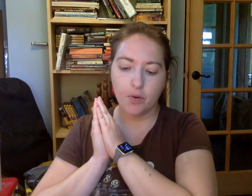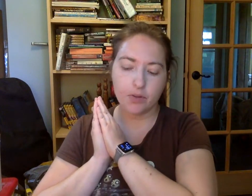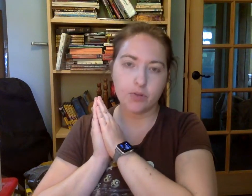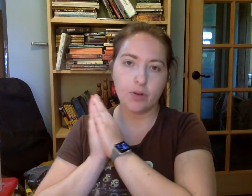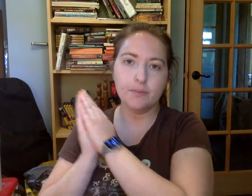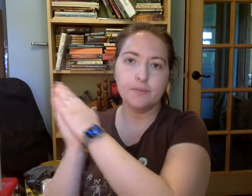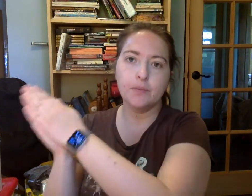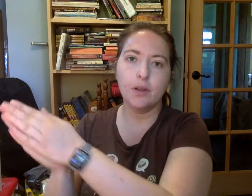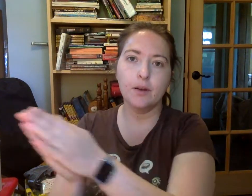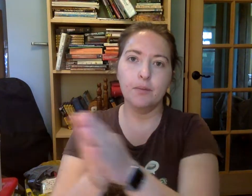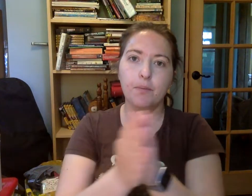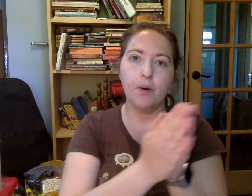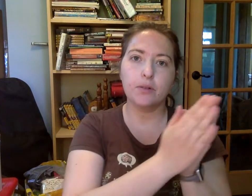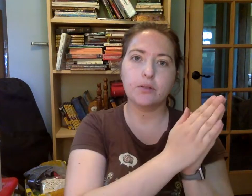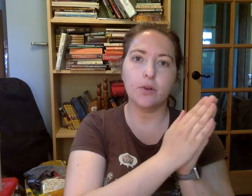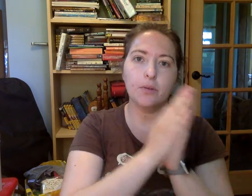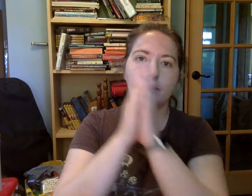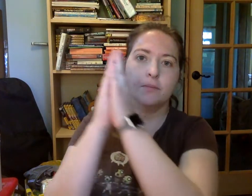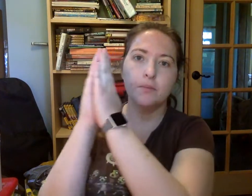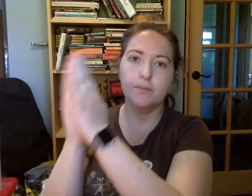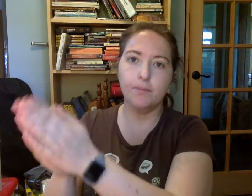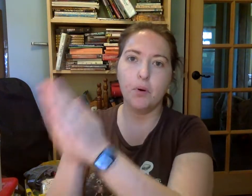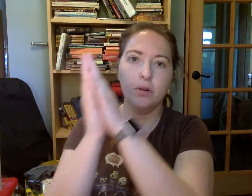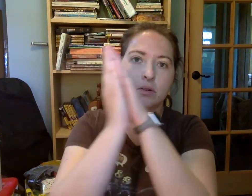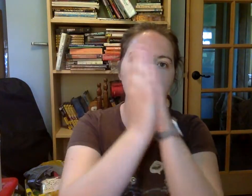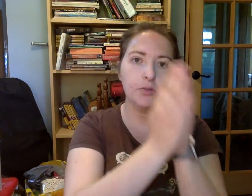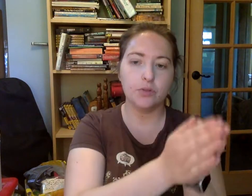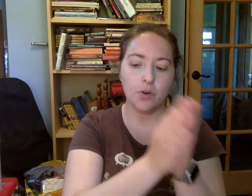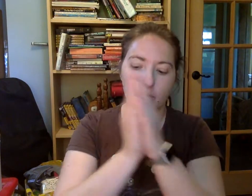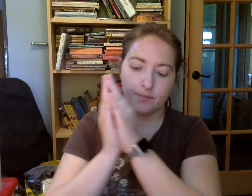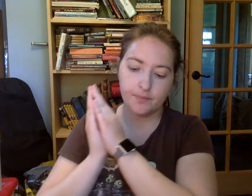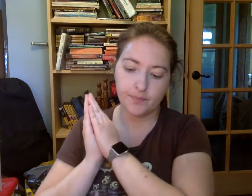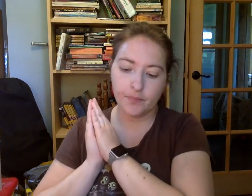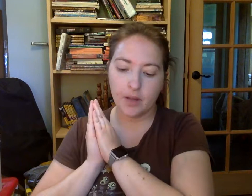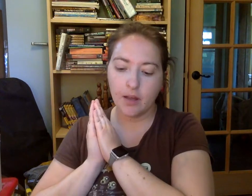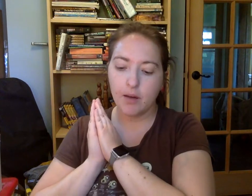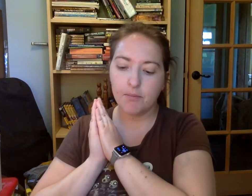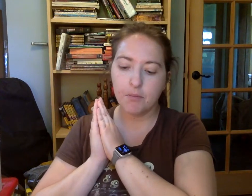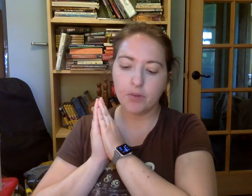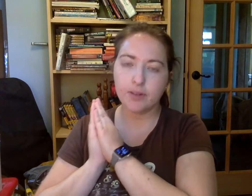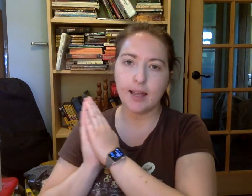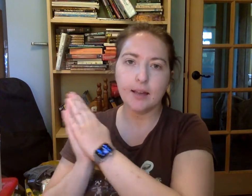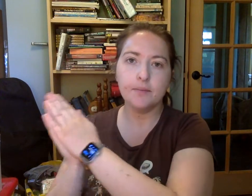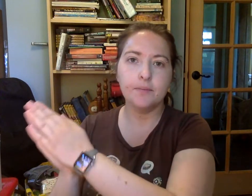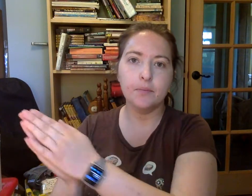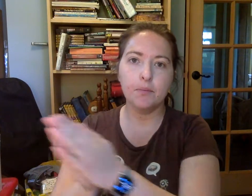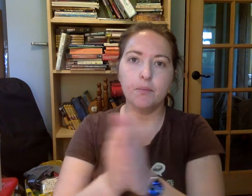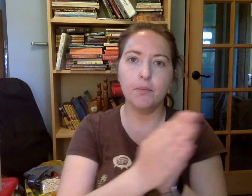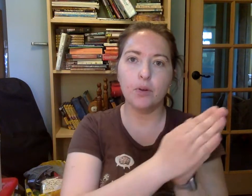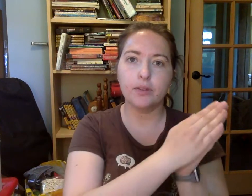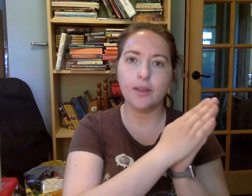Pozo. Pozo. Po. So. Mote. Mote.